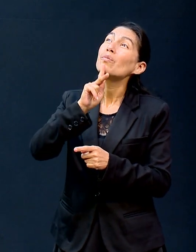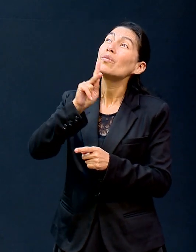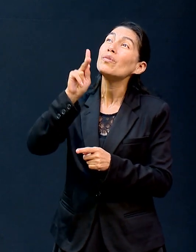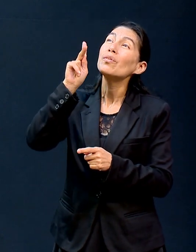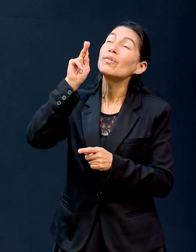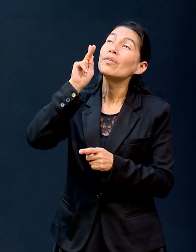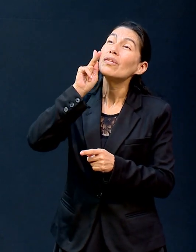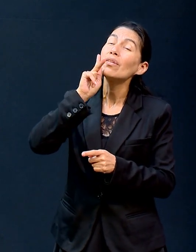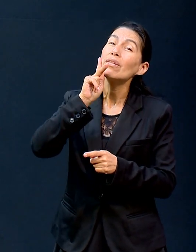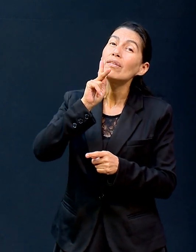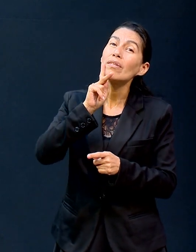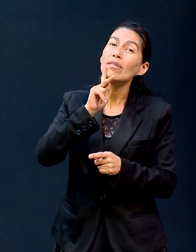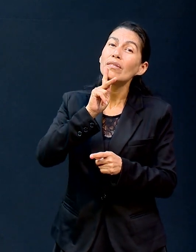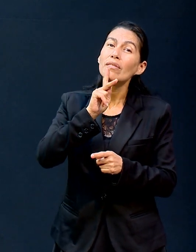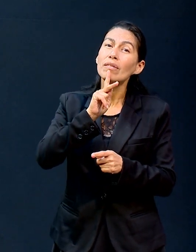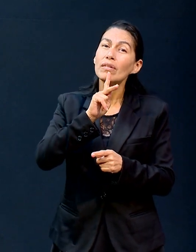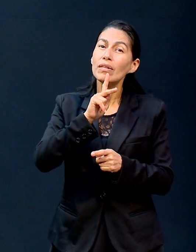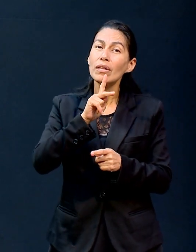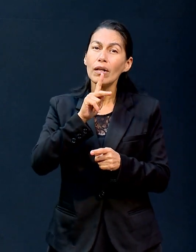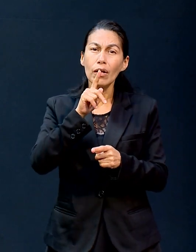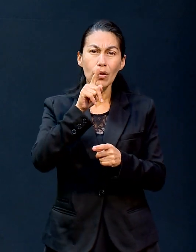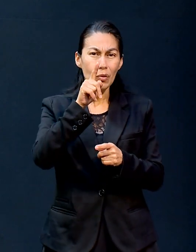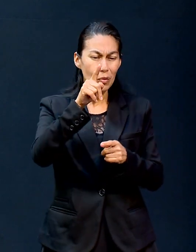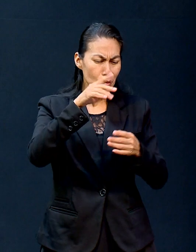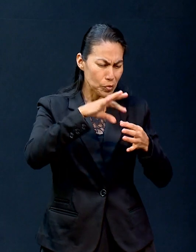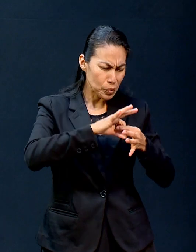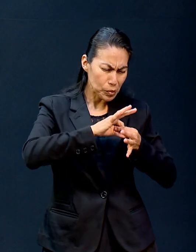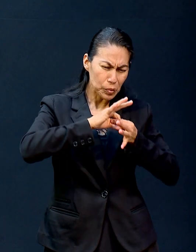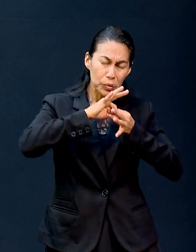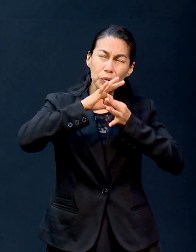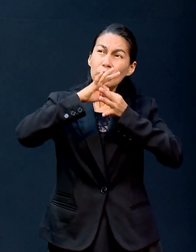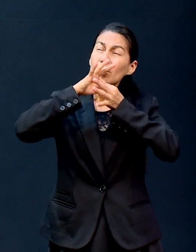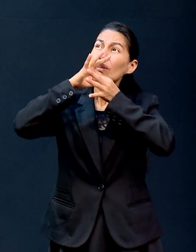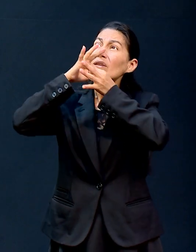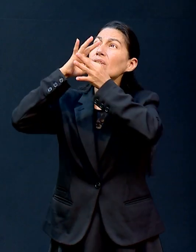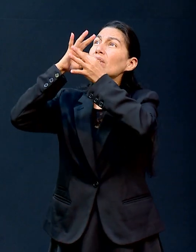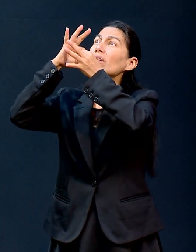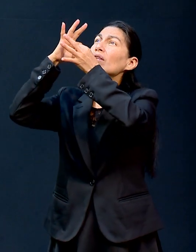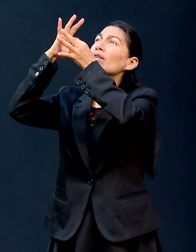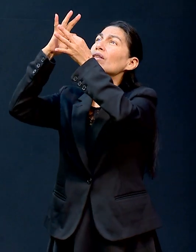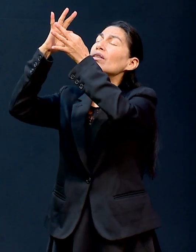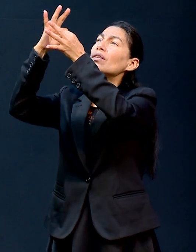probará tu fe si esperas en Jehová